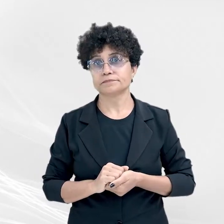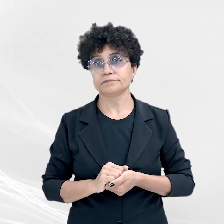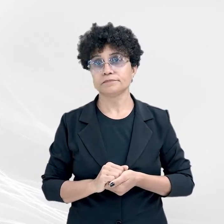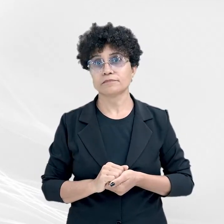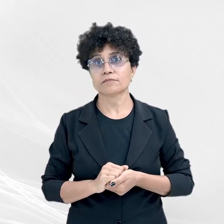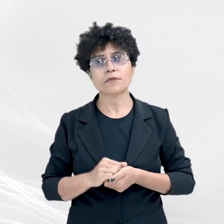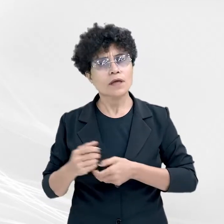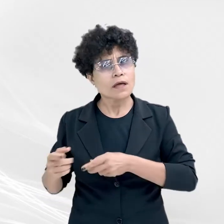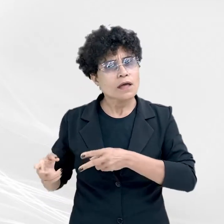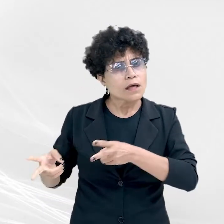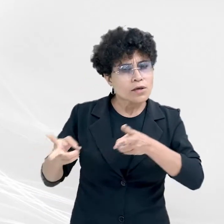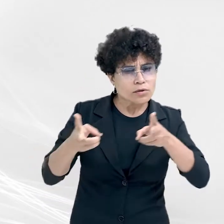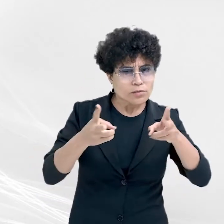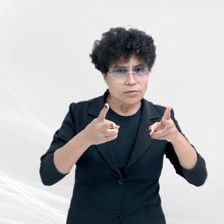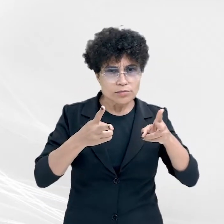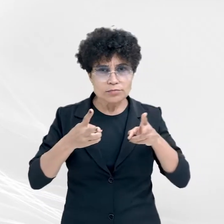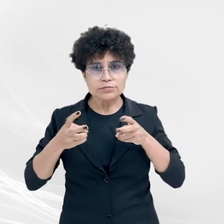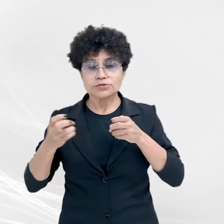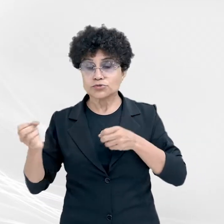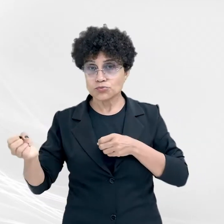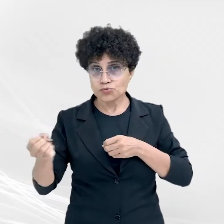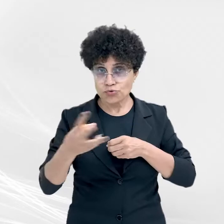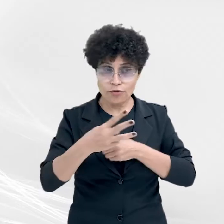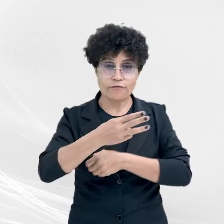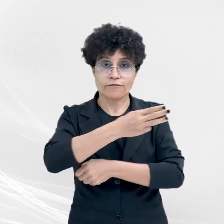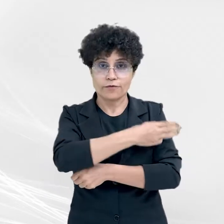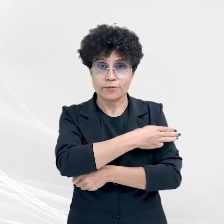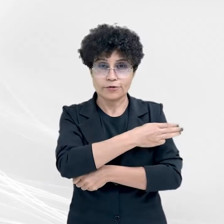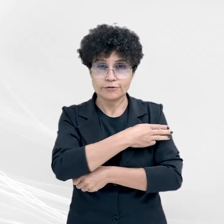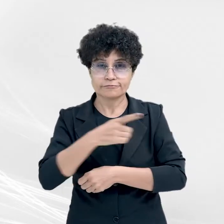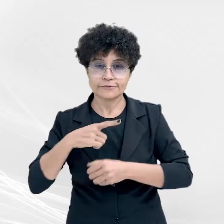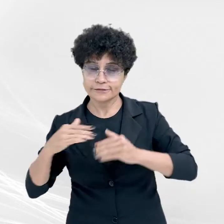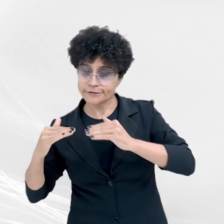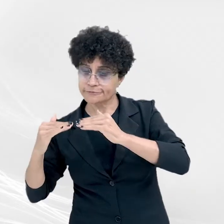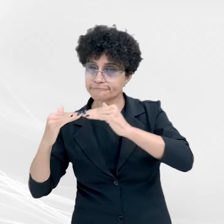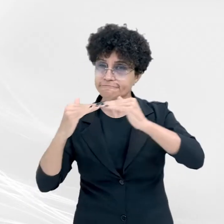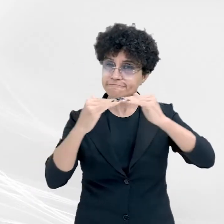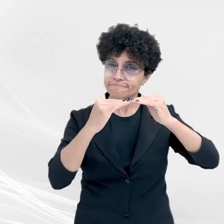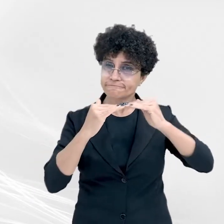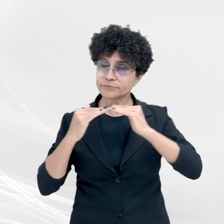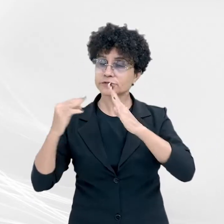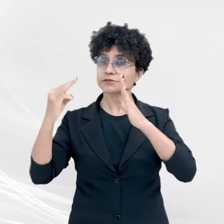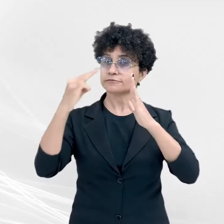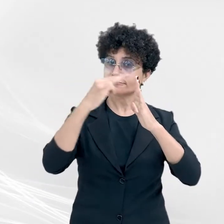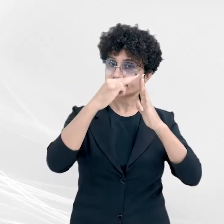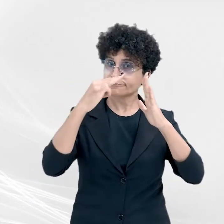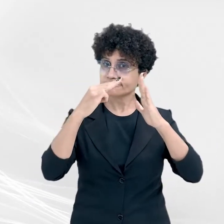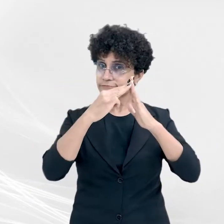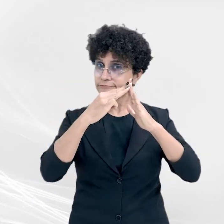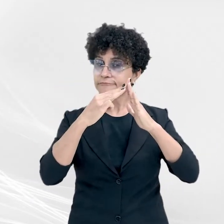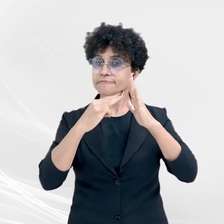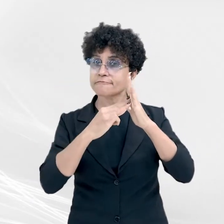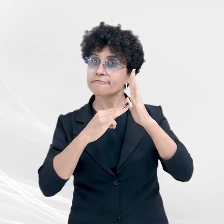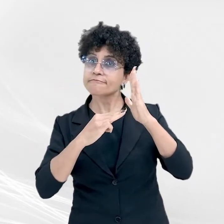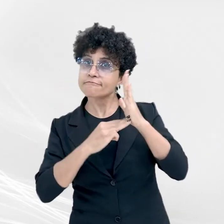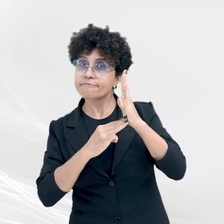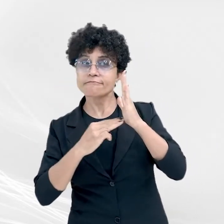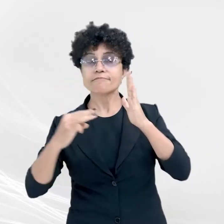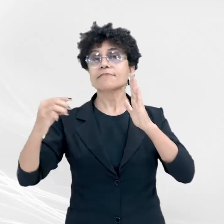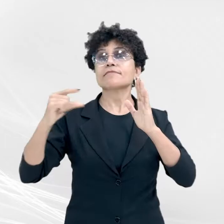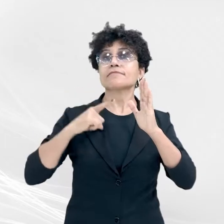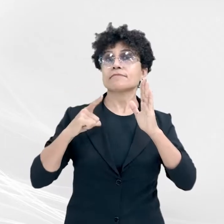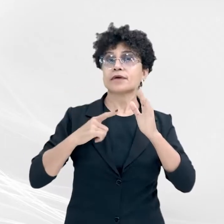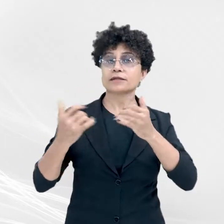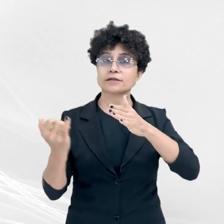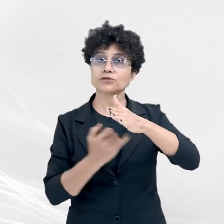Observamos que os novos membros estão alinhados com as metas institucionais e têm trabalho